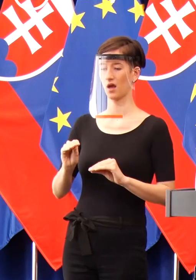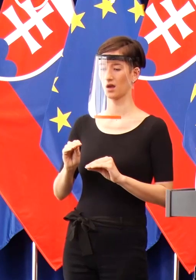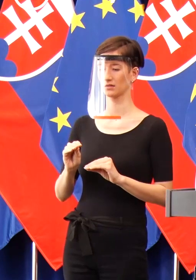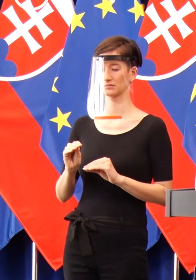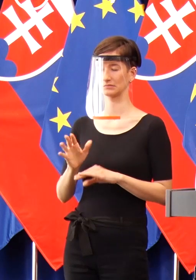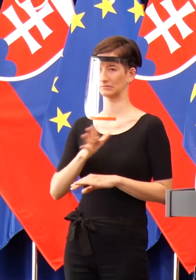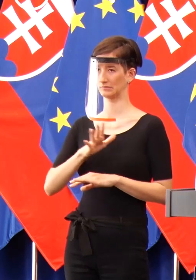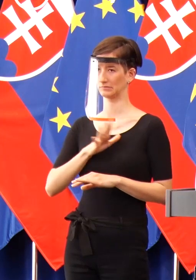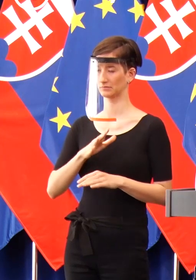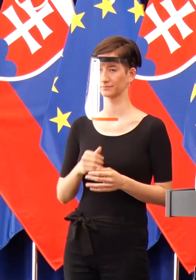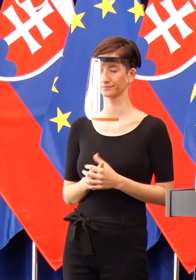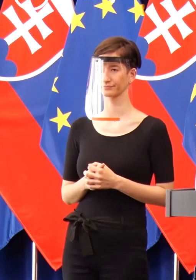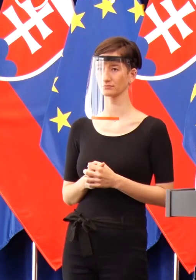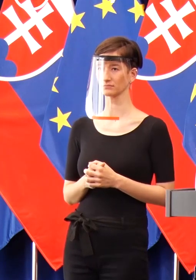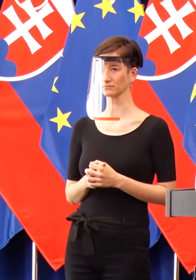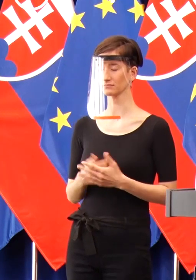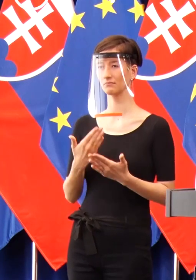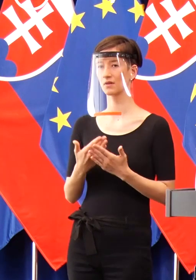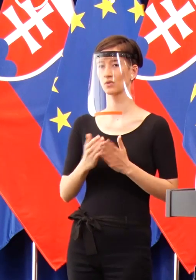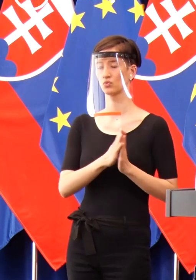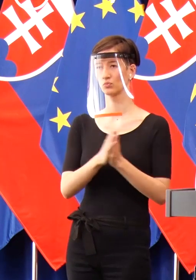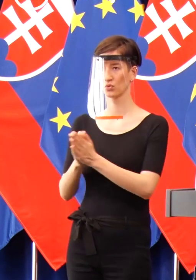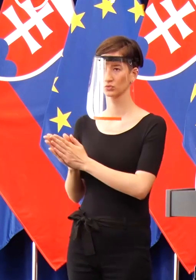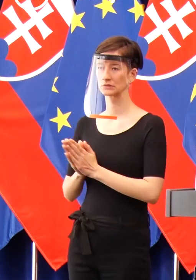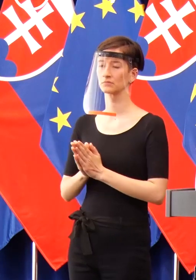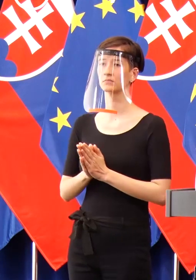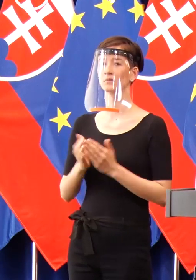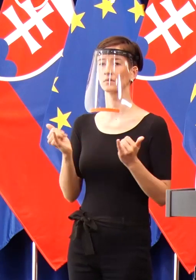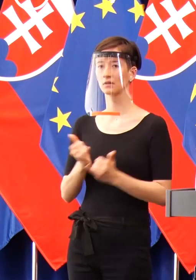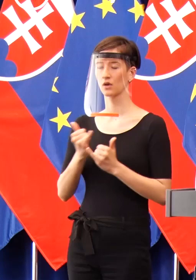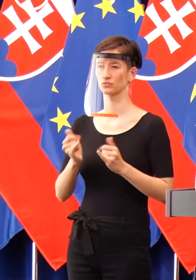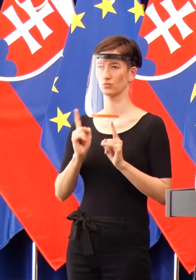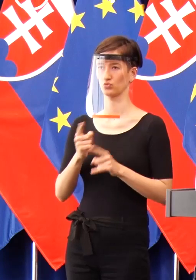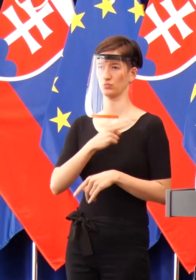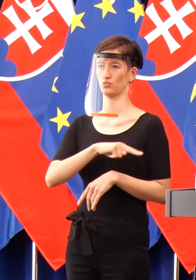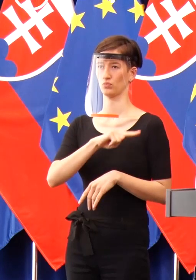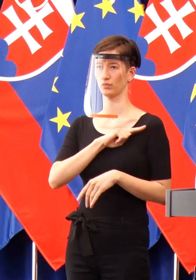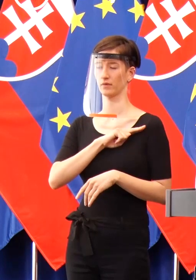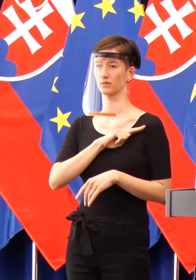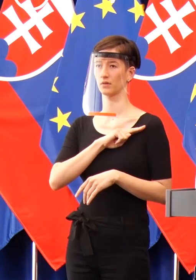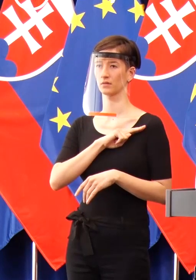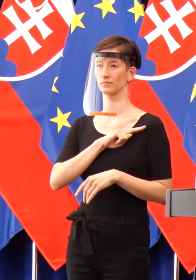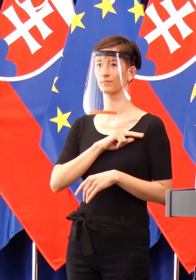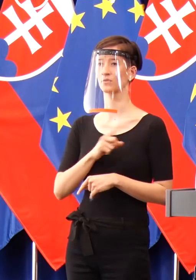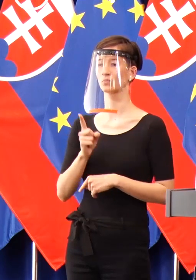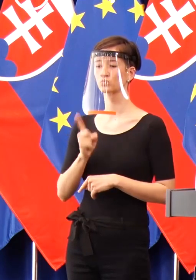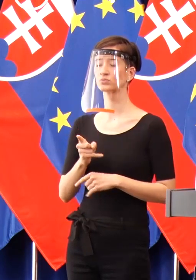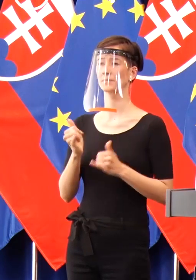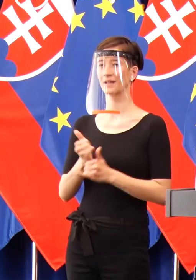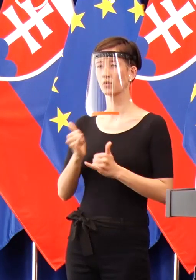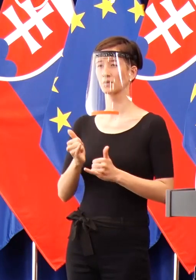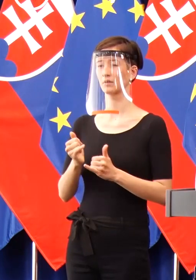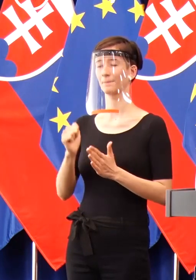Čiže poprosím ešte raz všetkých nás, buďme zodpovední, držme tie maximálne